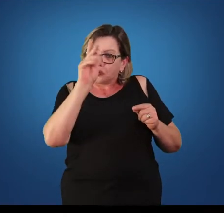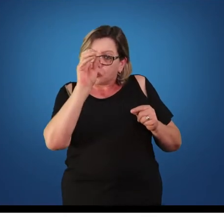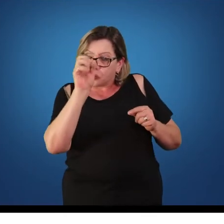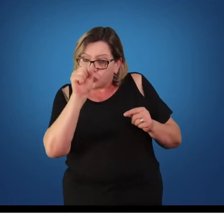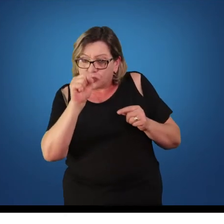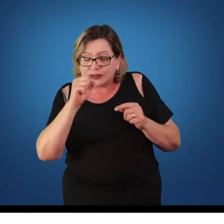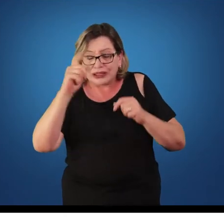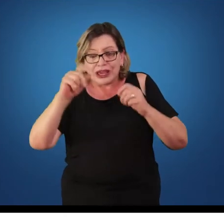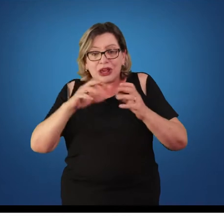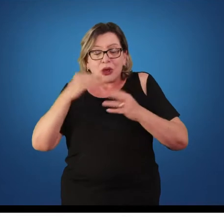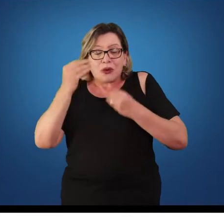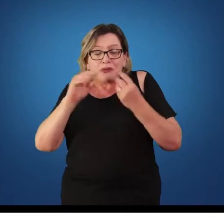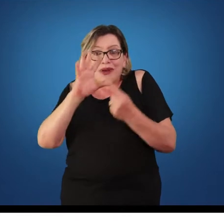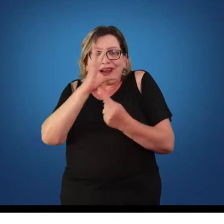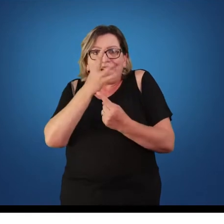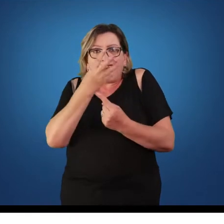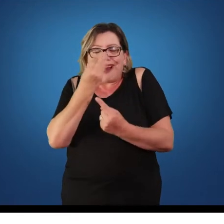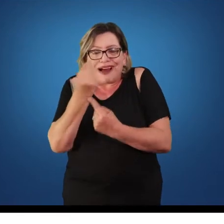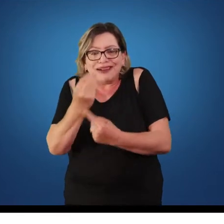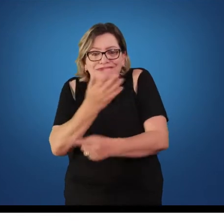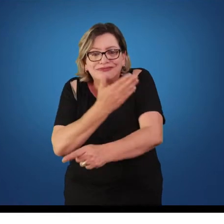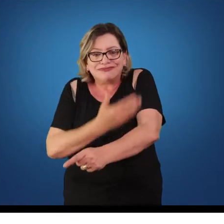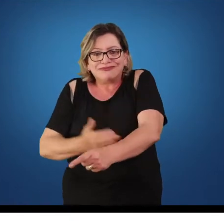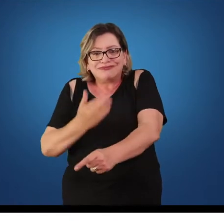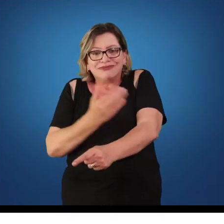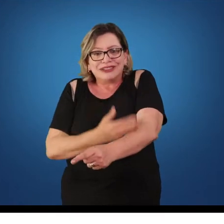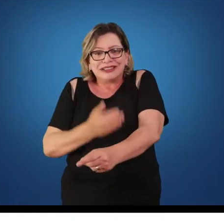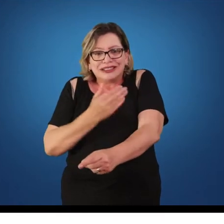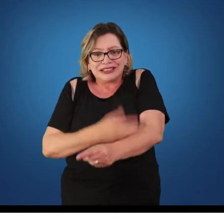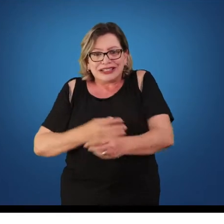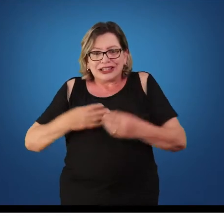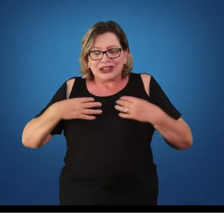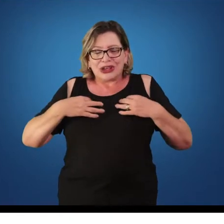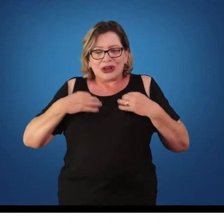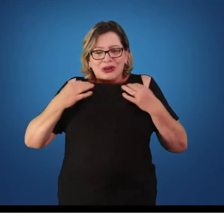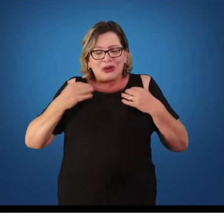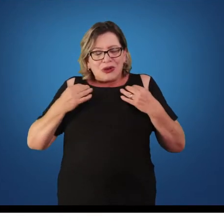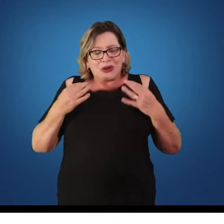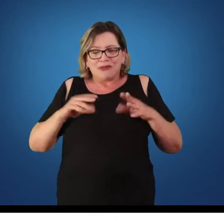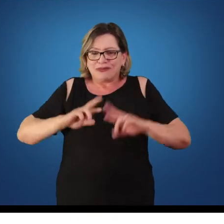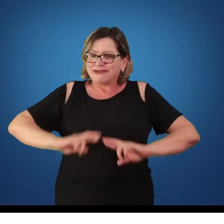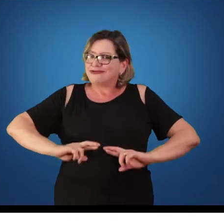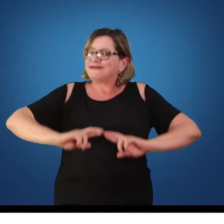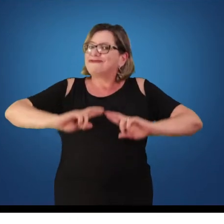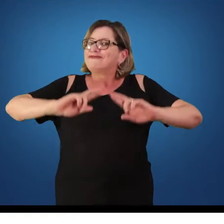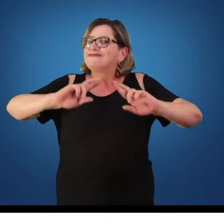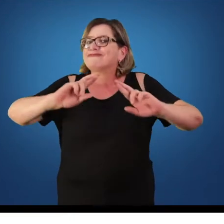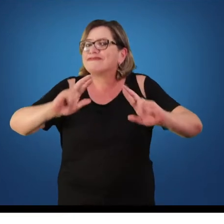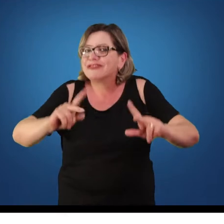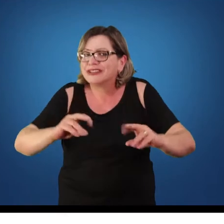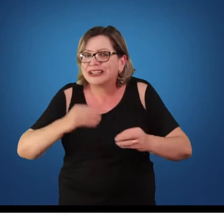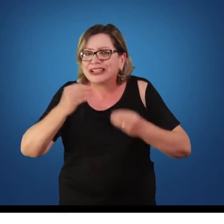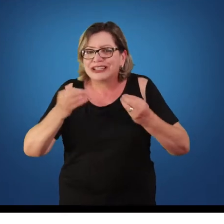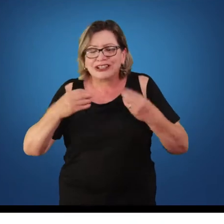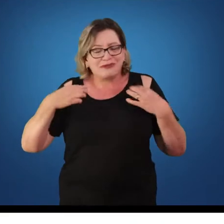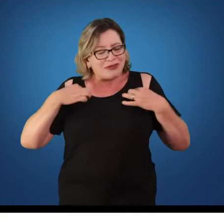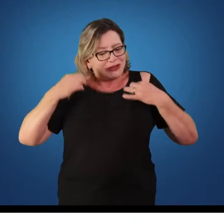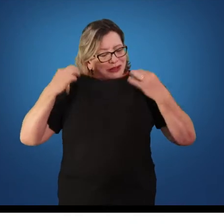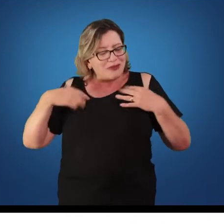palavra, mas no sentido de a gente retirar a roupa de uso no cotidiano e colocar uma roupa diferente para que